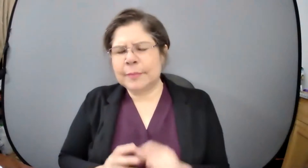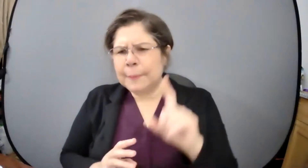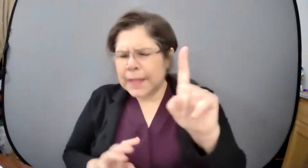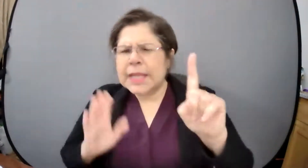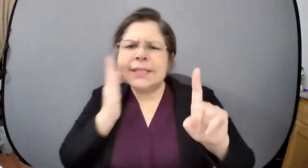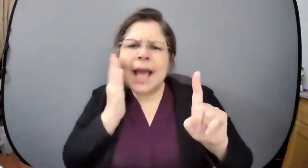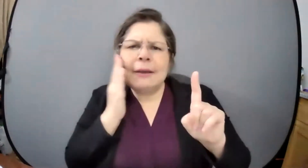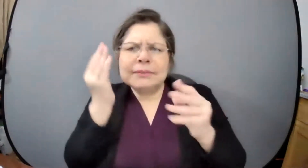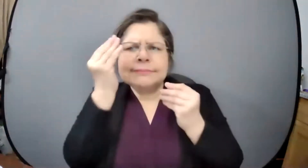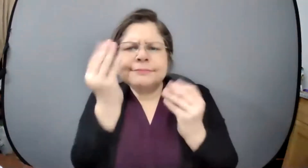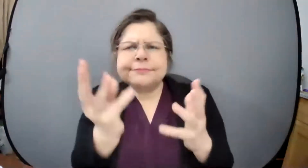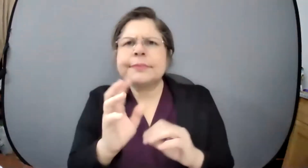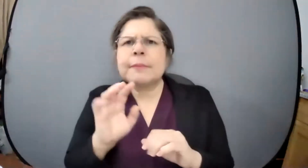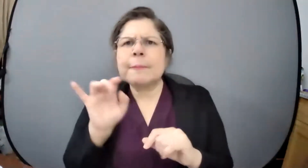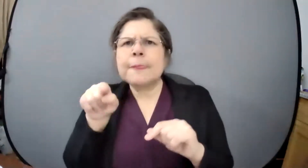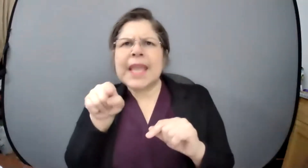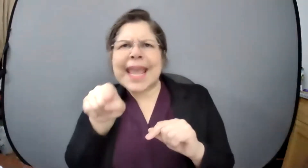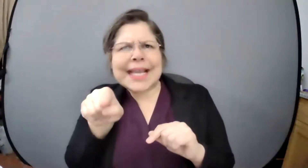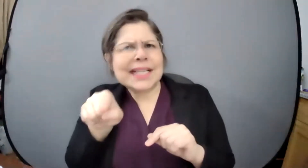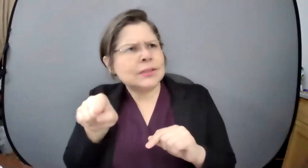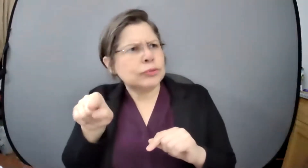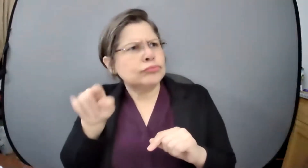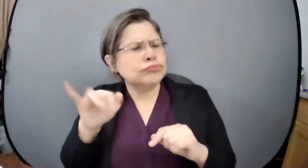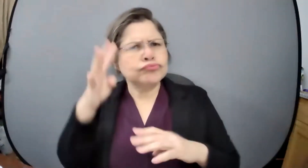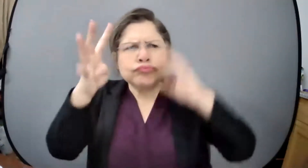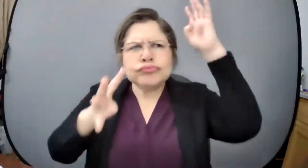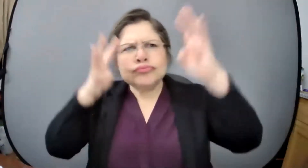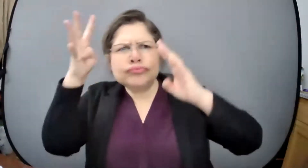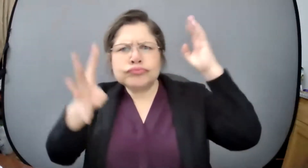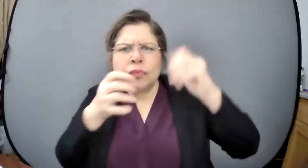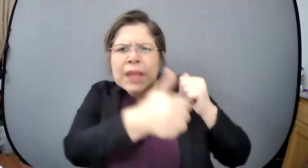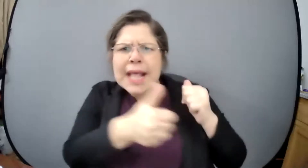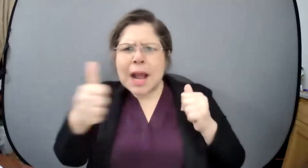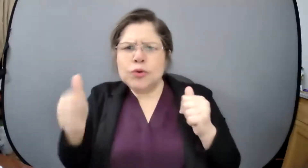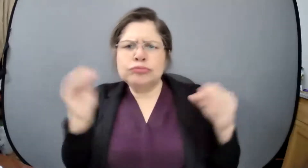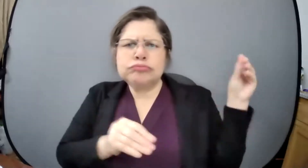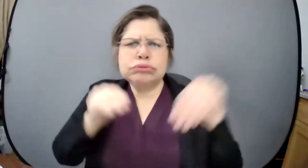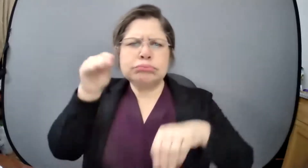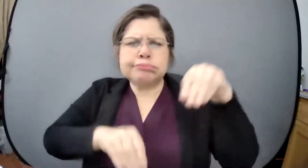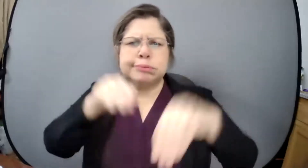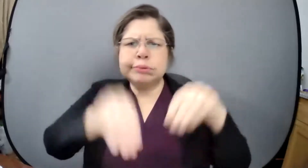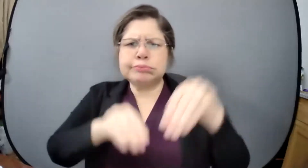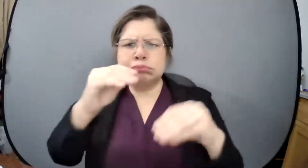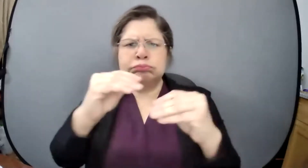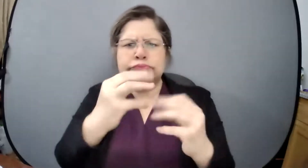permitir hacer esta estas pues cosas creativas a nivel audiovisual también va a ser el contar con eso embajadores